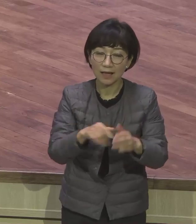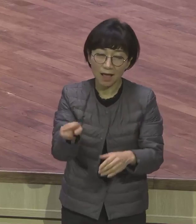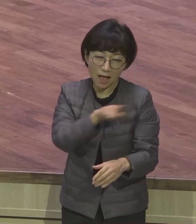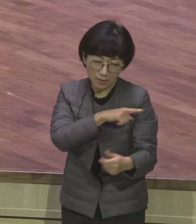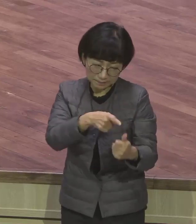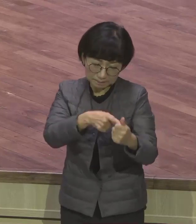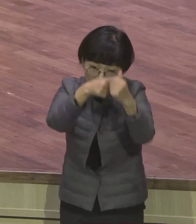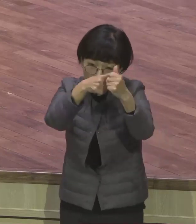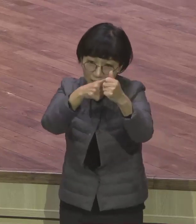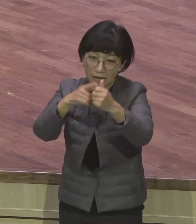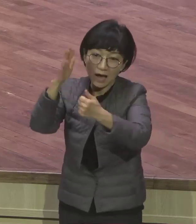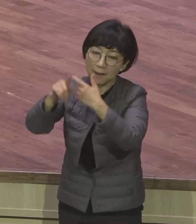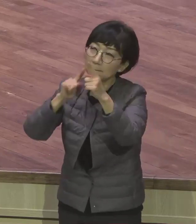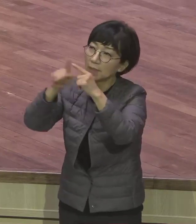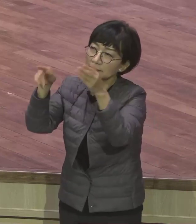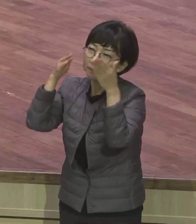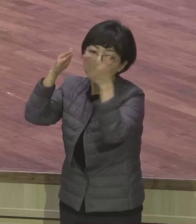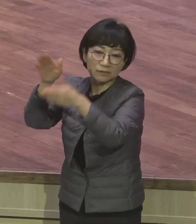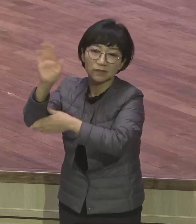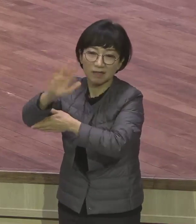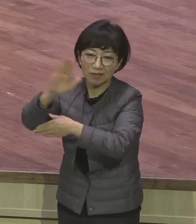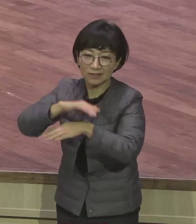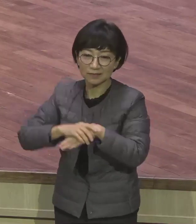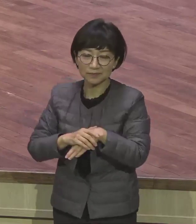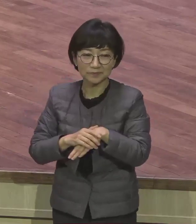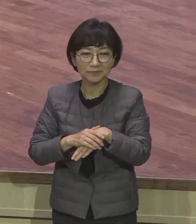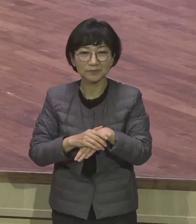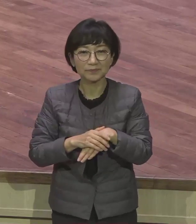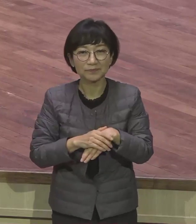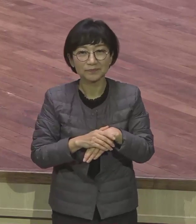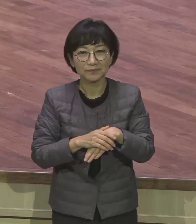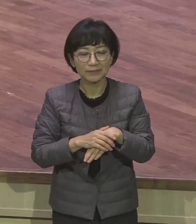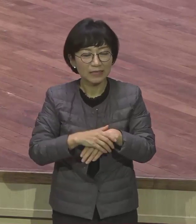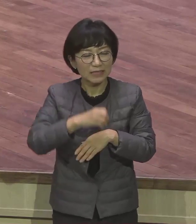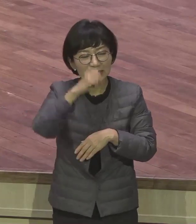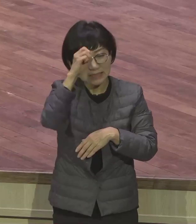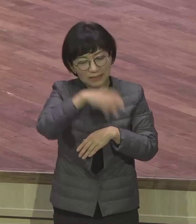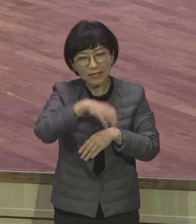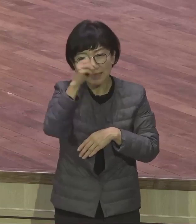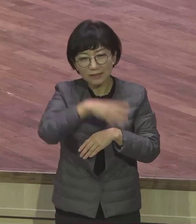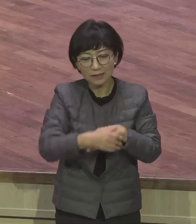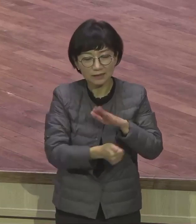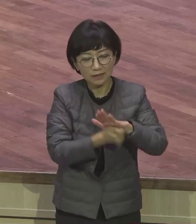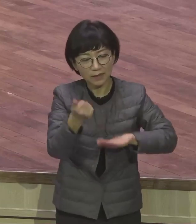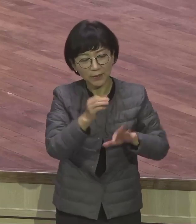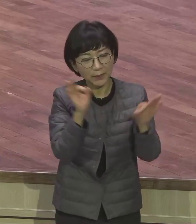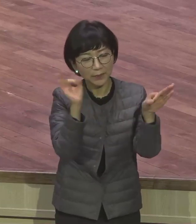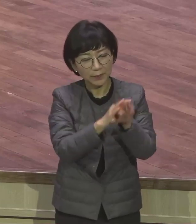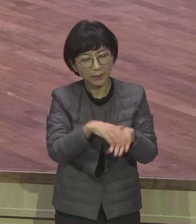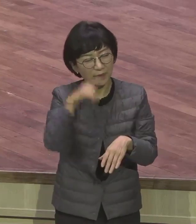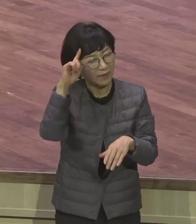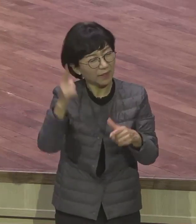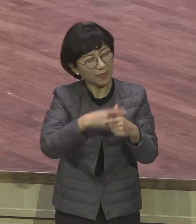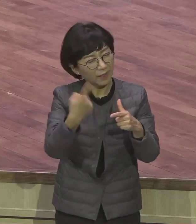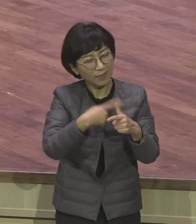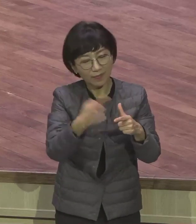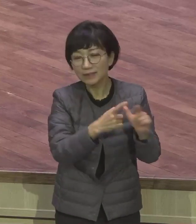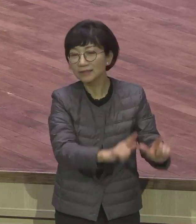세상 풍조에 휩쓸려 하루하루 소망 없이 살아가던 사람들이 이런 노예